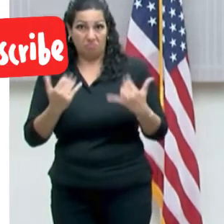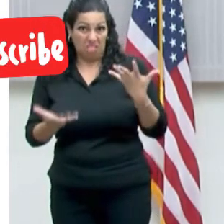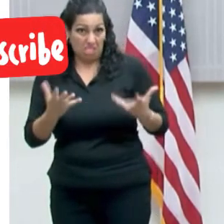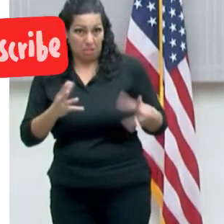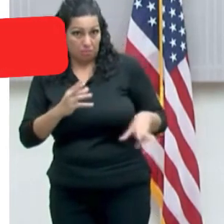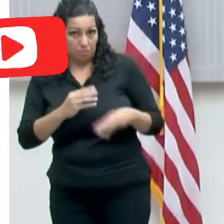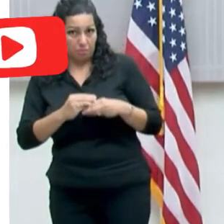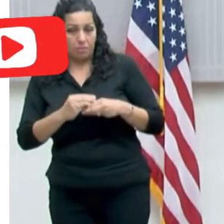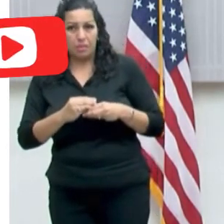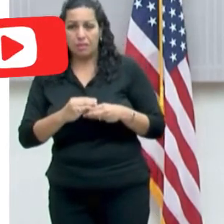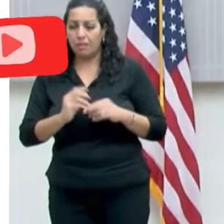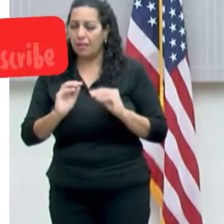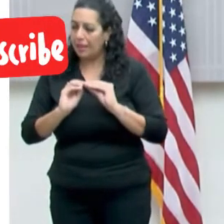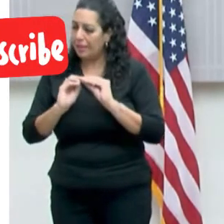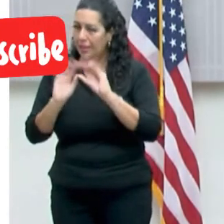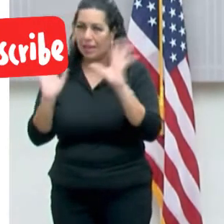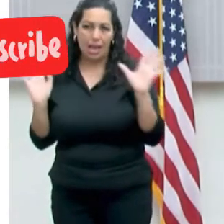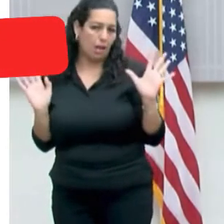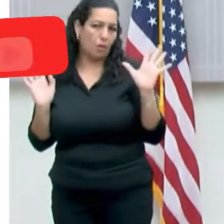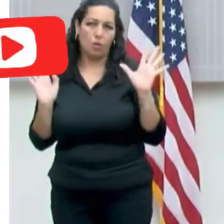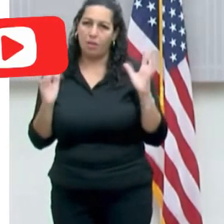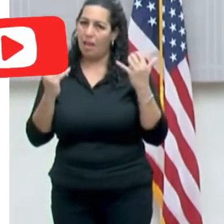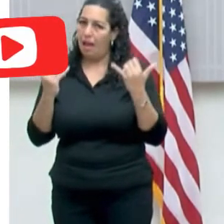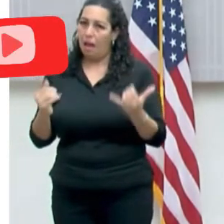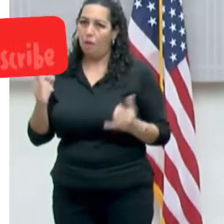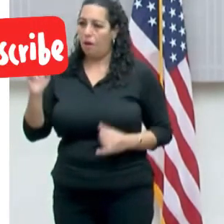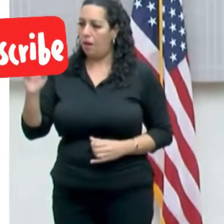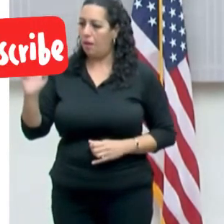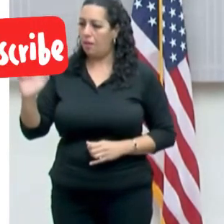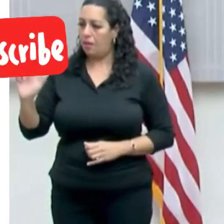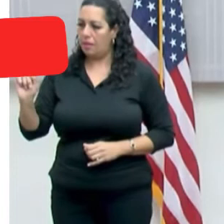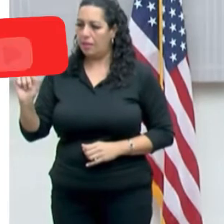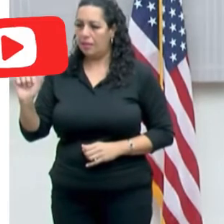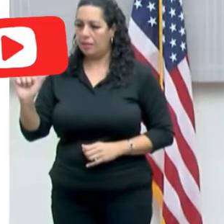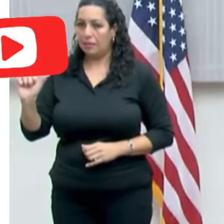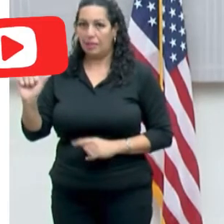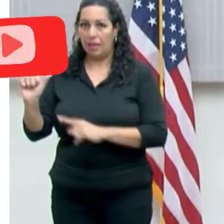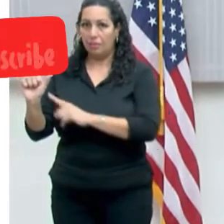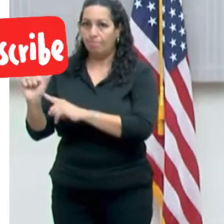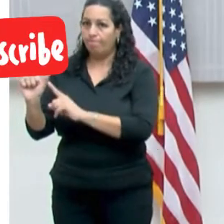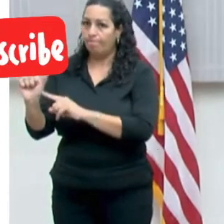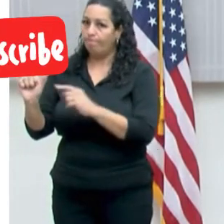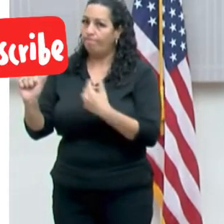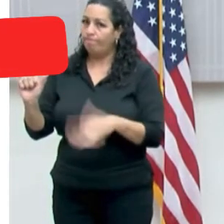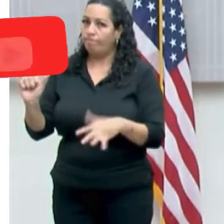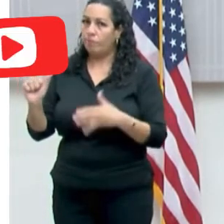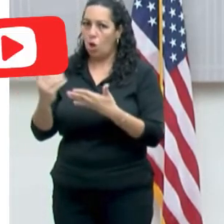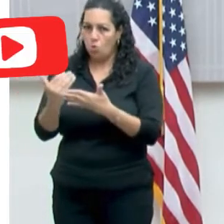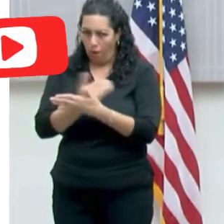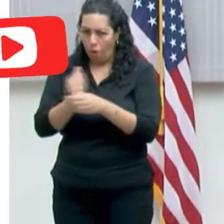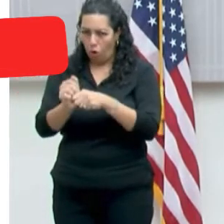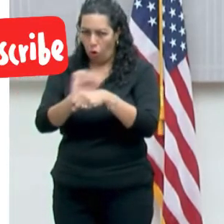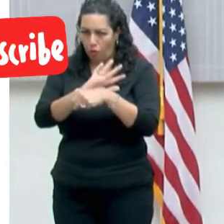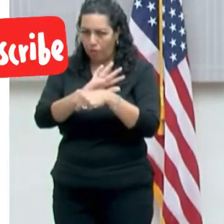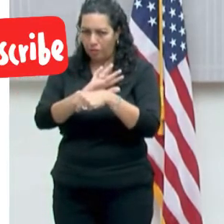no hay duda de que la variante Delta es la que está moviendo en gran medida